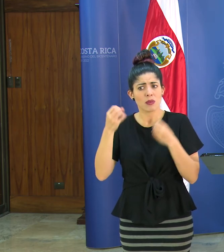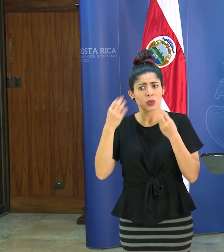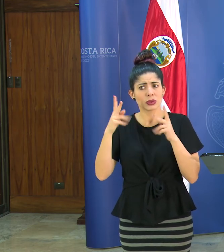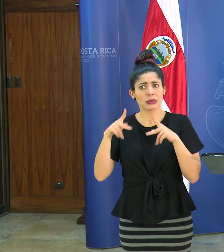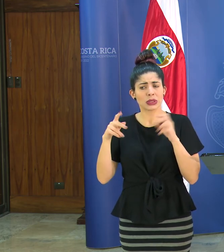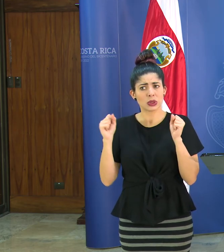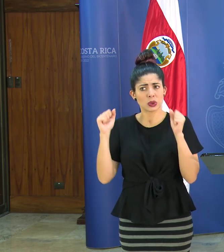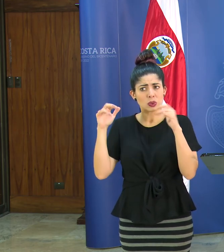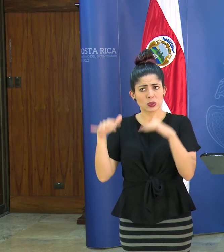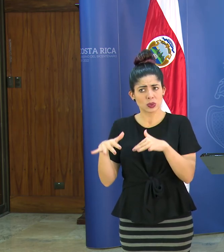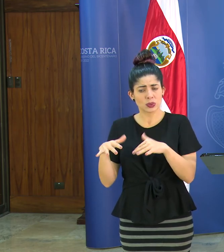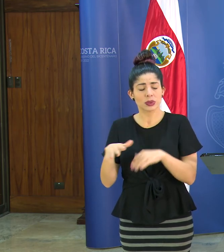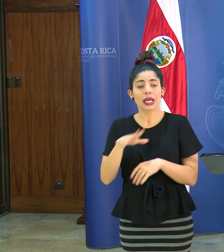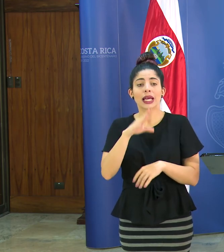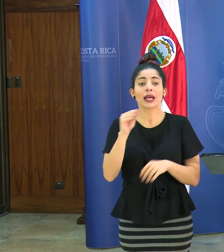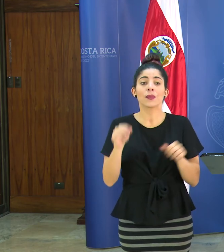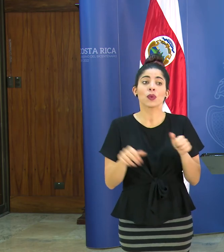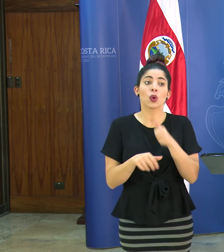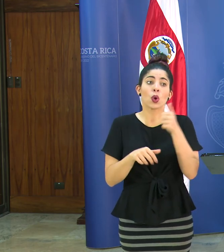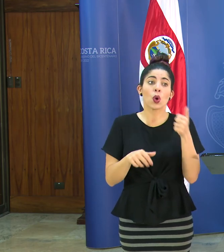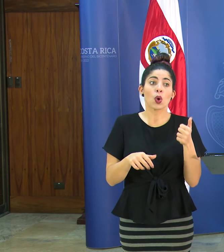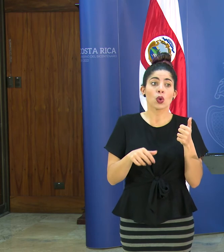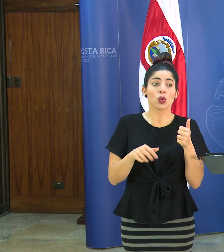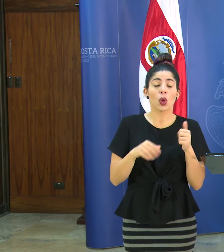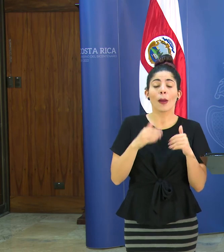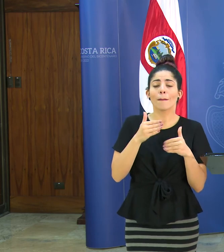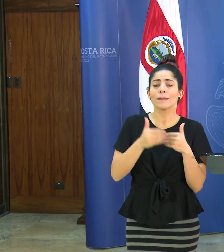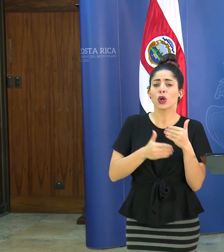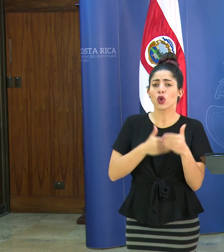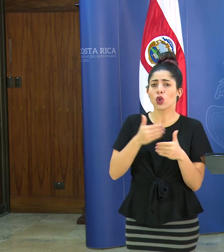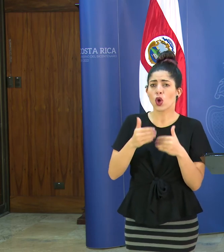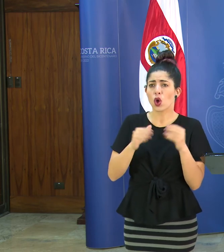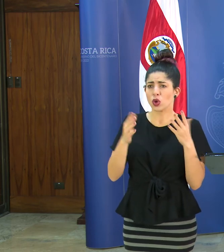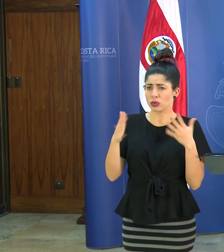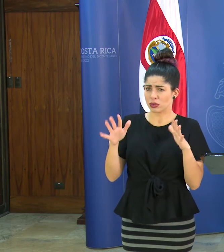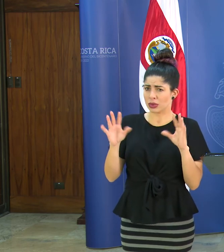mucha gente y lo otro es si están claros los protocolos